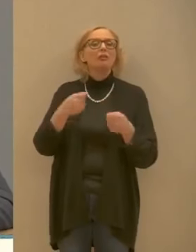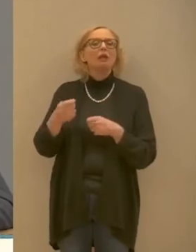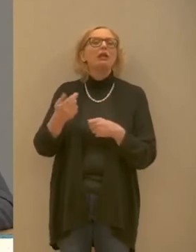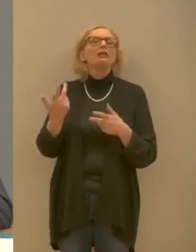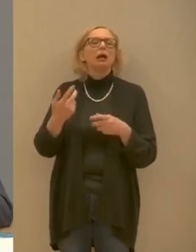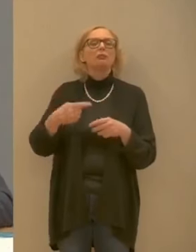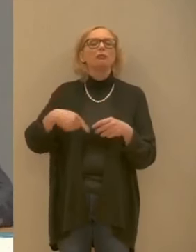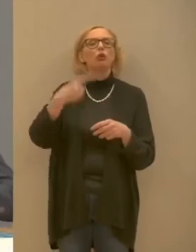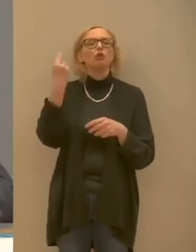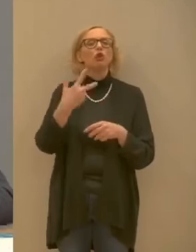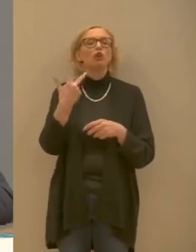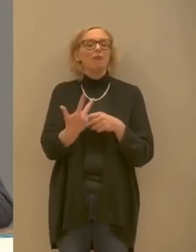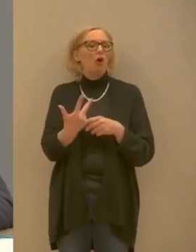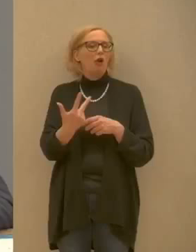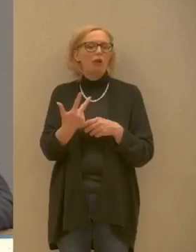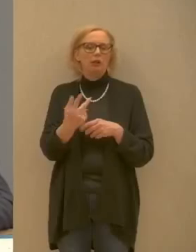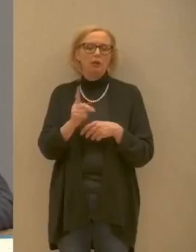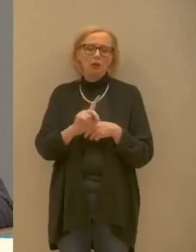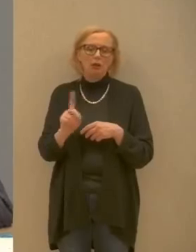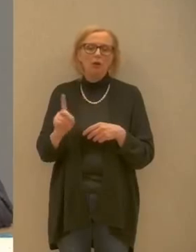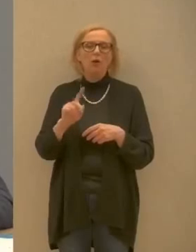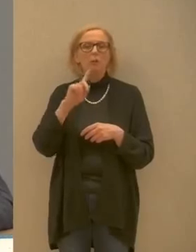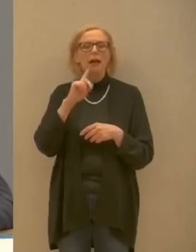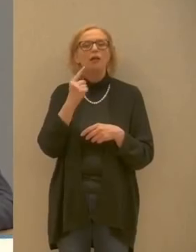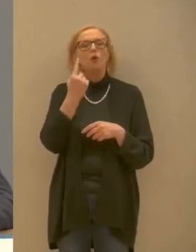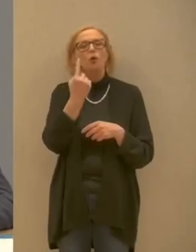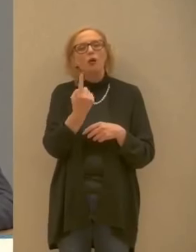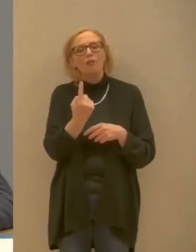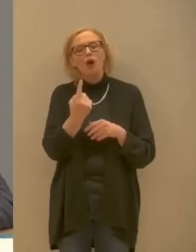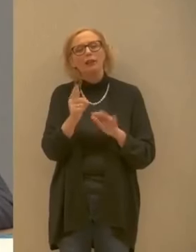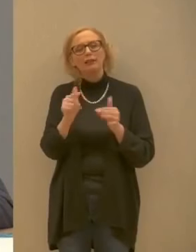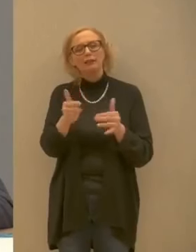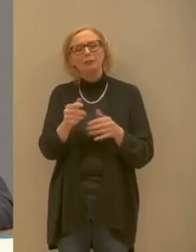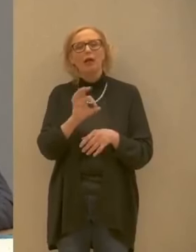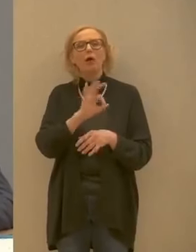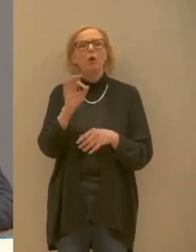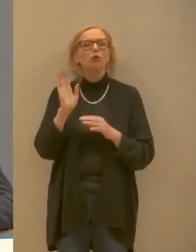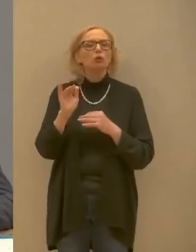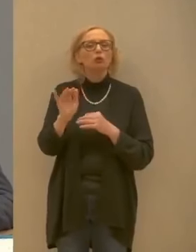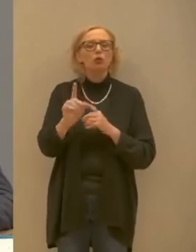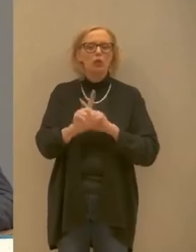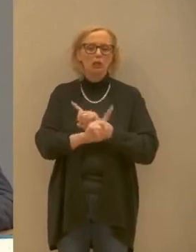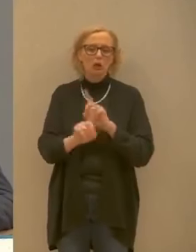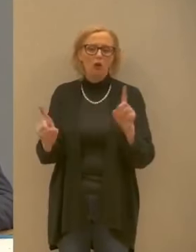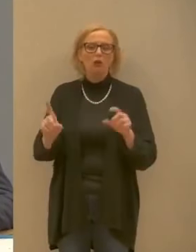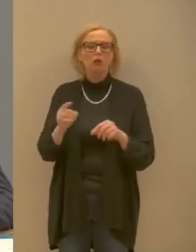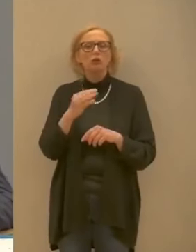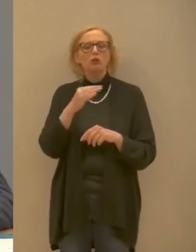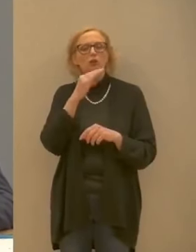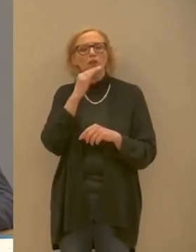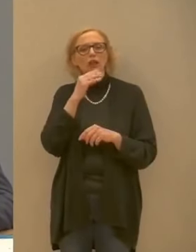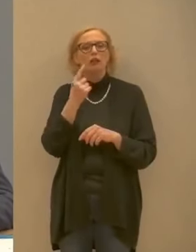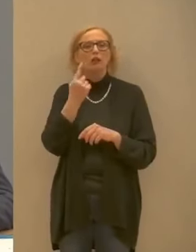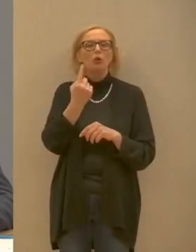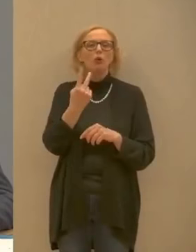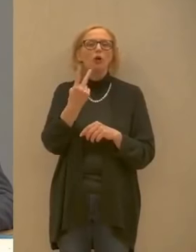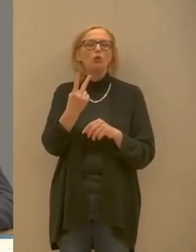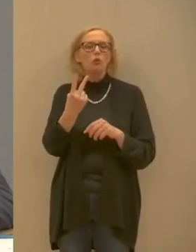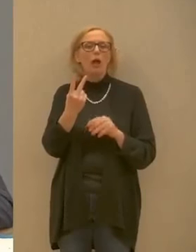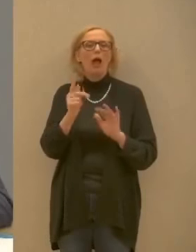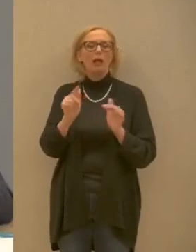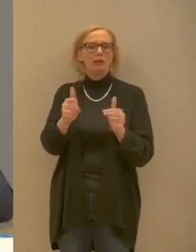in poi è meglio andarci una o due volte alla settimana, non serve neanche andare tutti i giorni a fare la spesa, perché non serve.